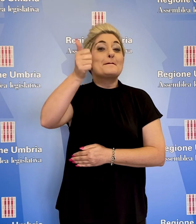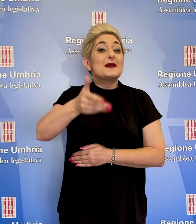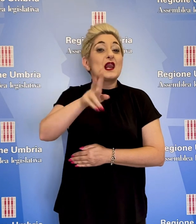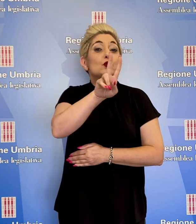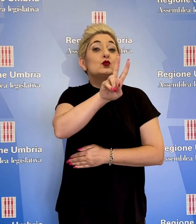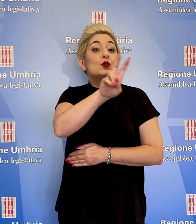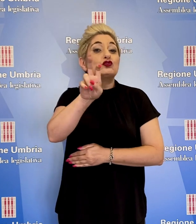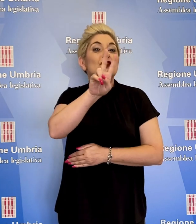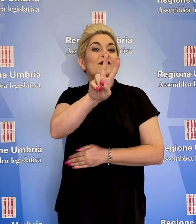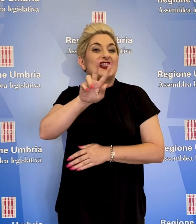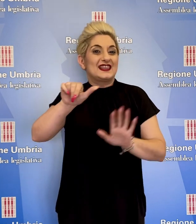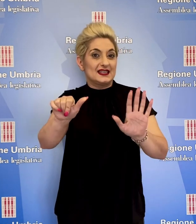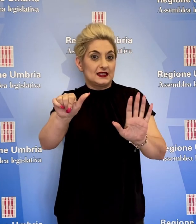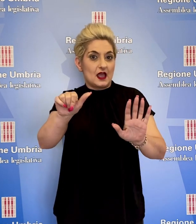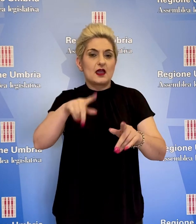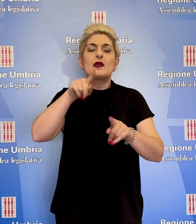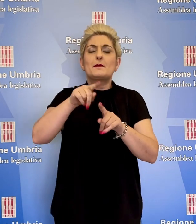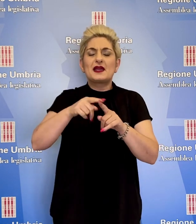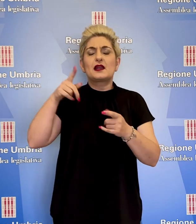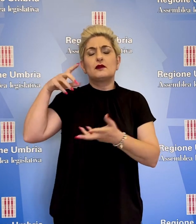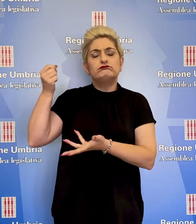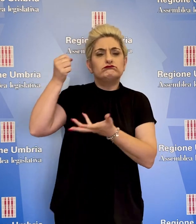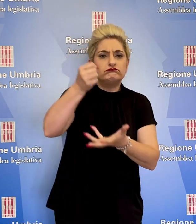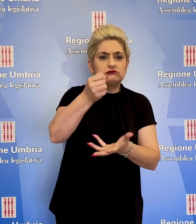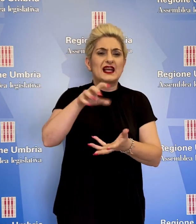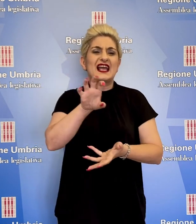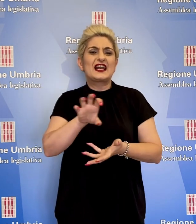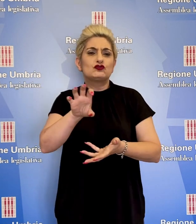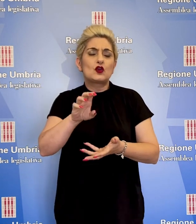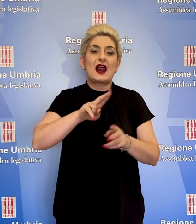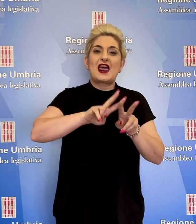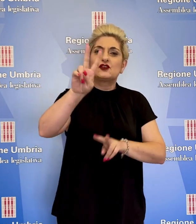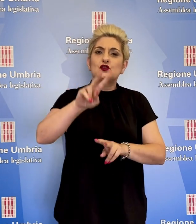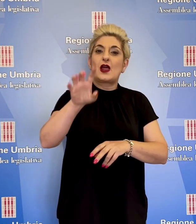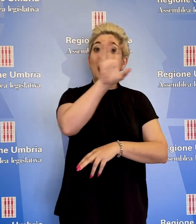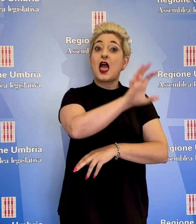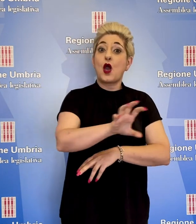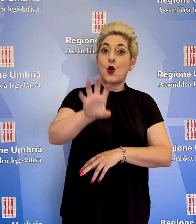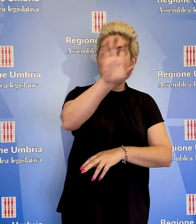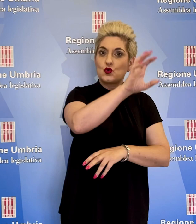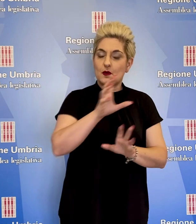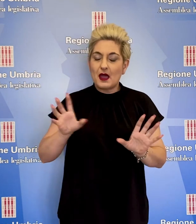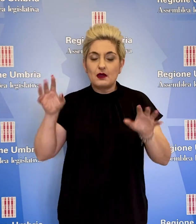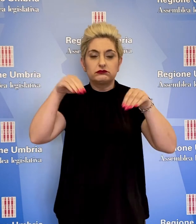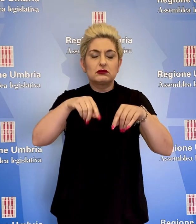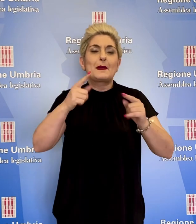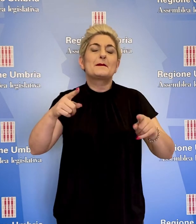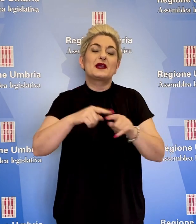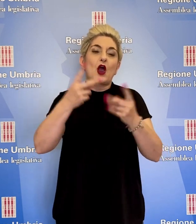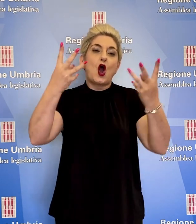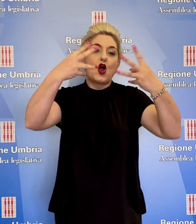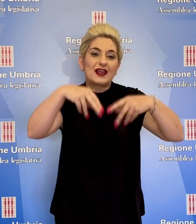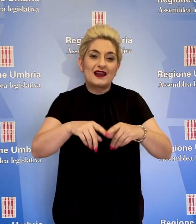per allocare adeguate risorse regionali, nazionali ed europee per l'organizzazione e promozione dell'evento.